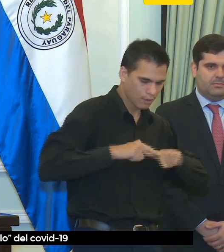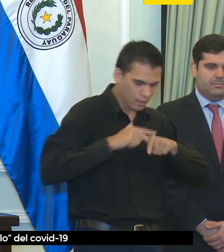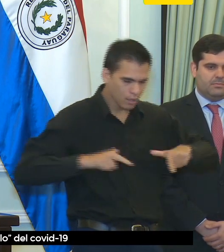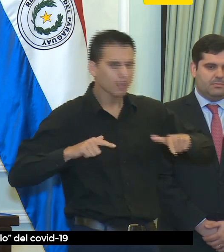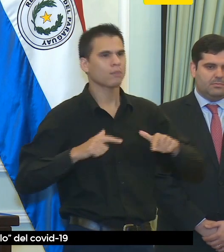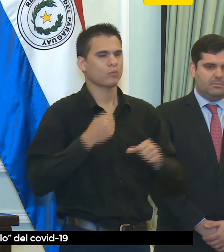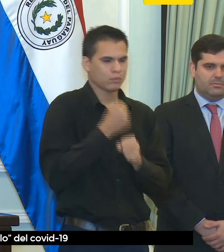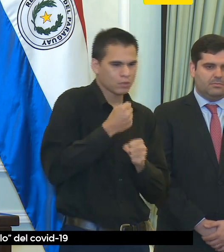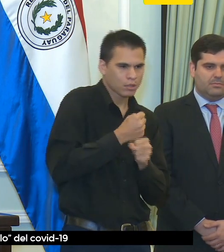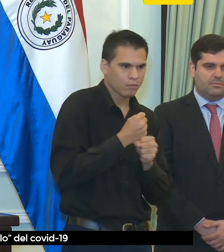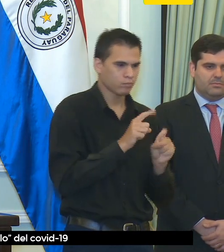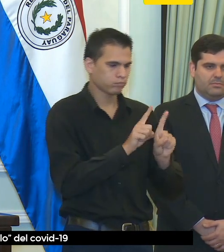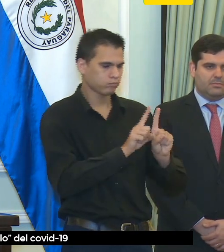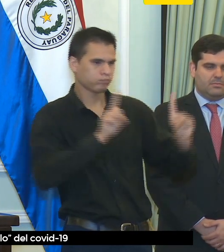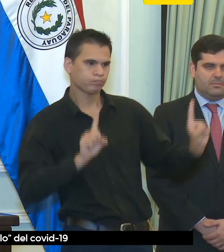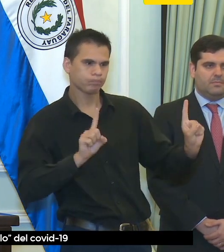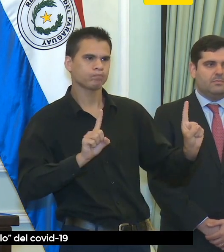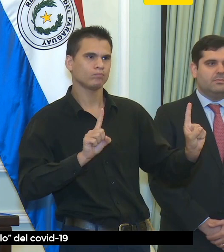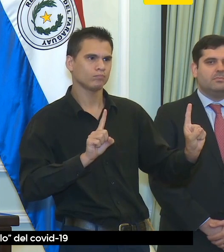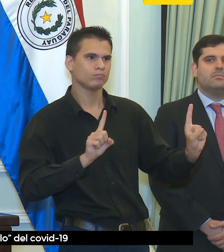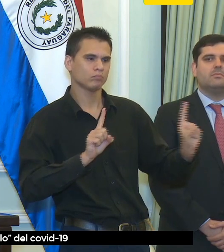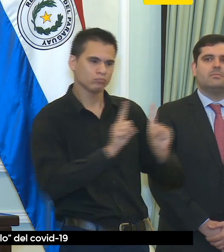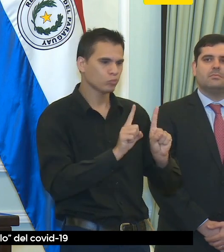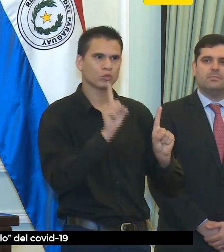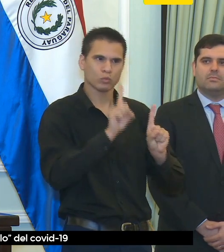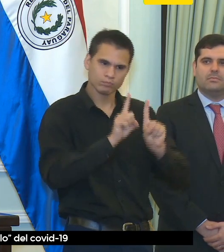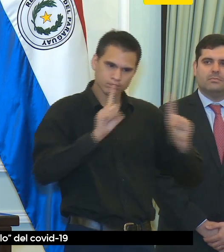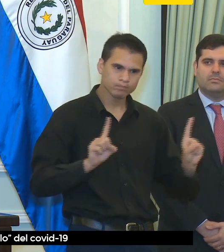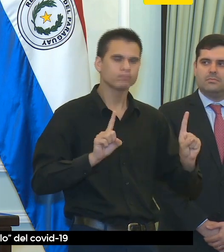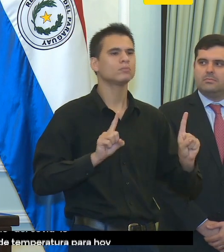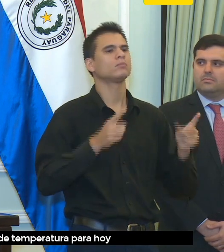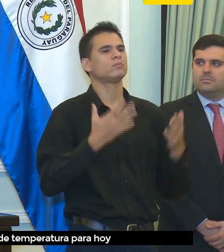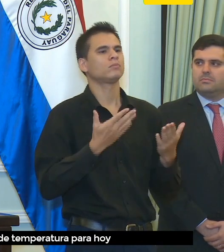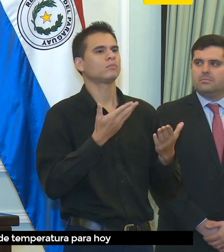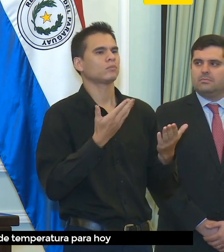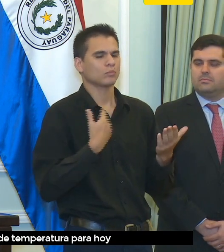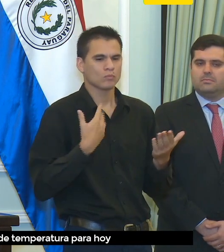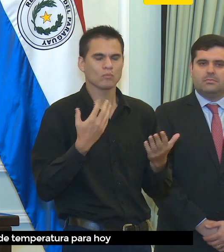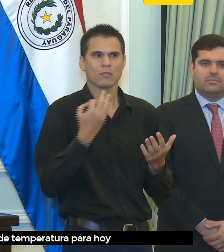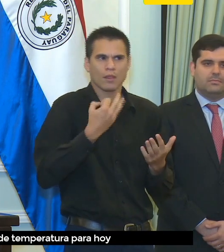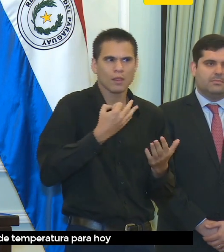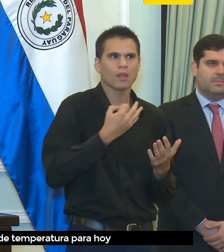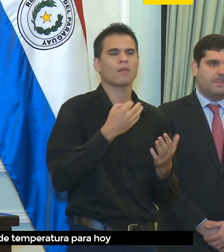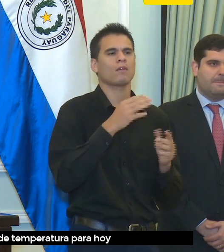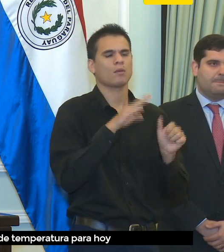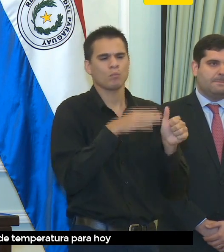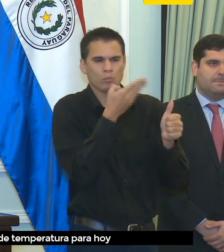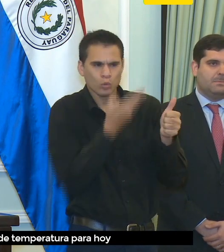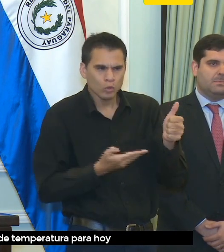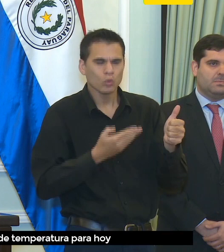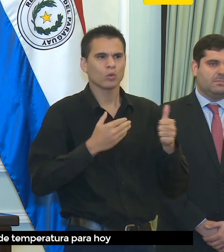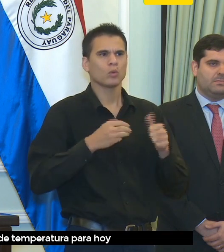récord en materia de obras por encima de lo que fue el año pasado, pero 56% más que el año pasado